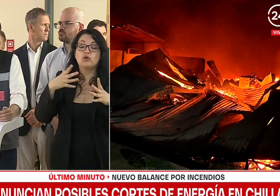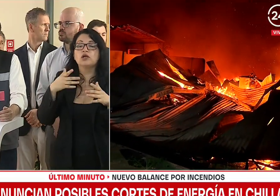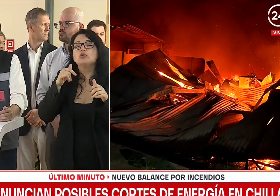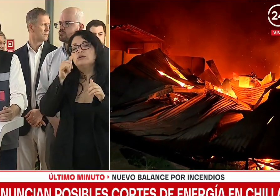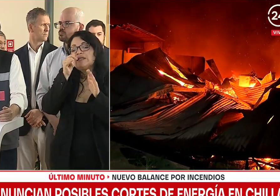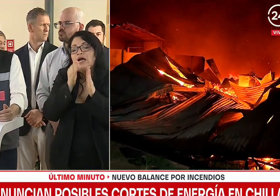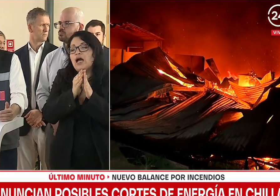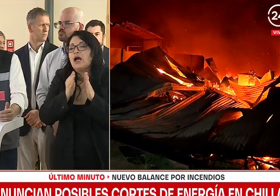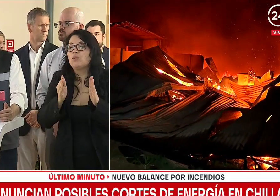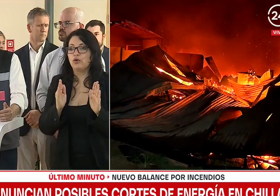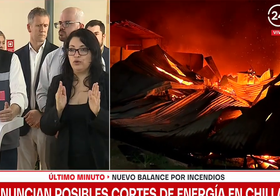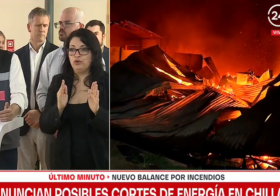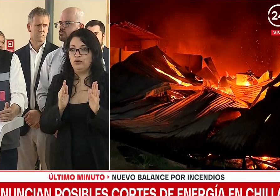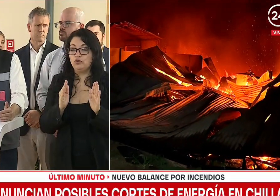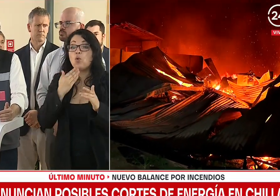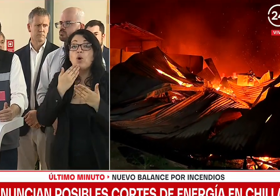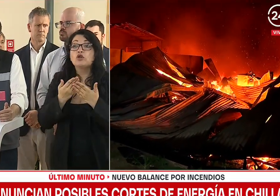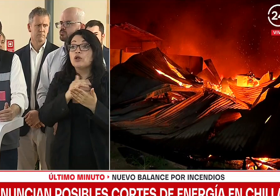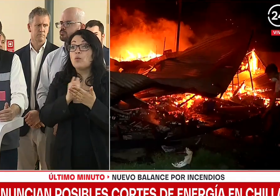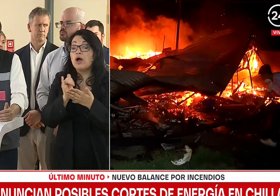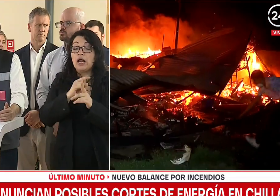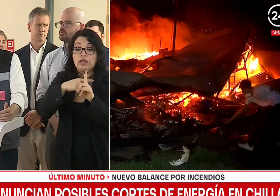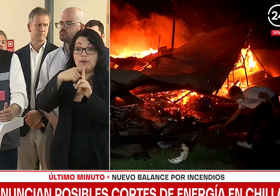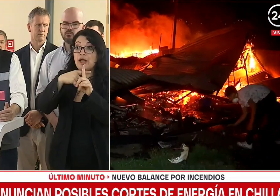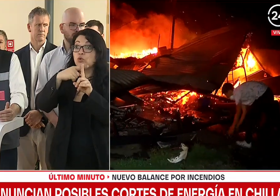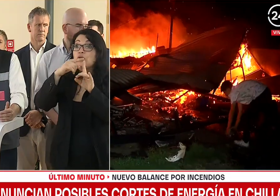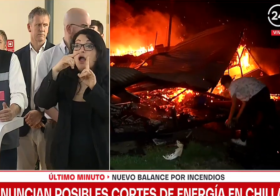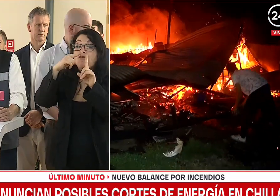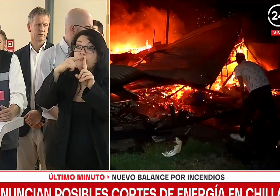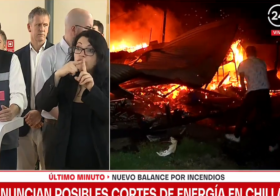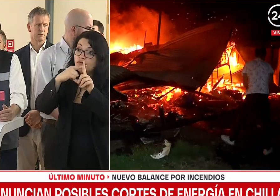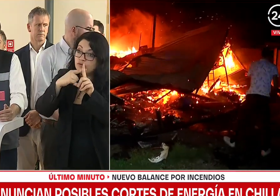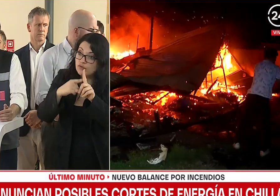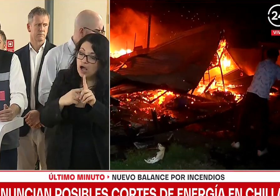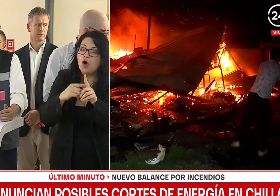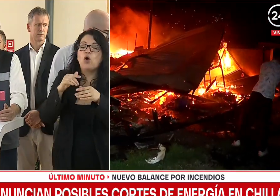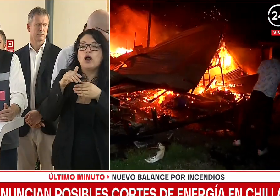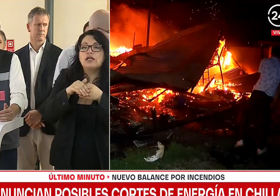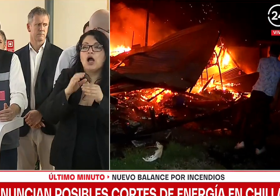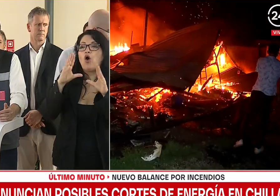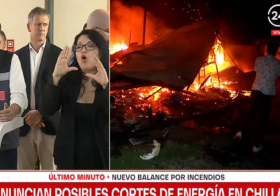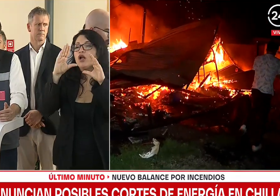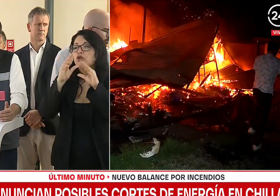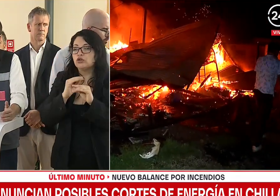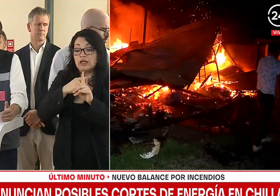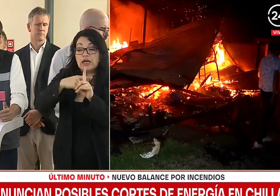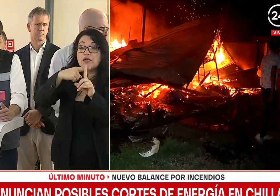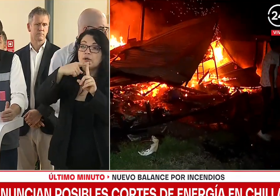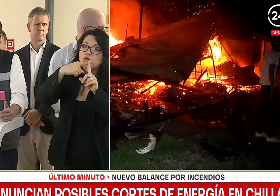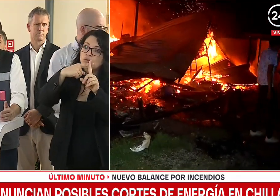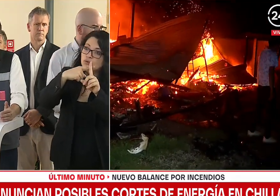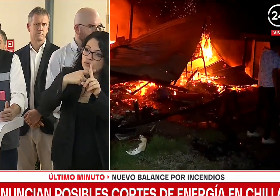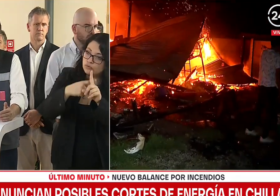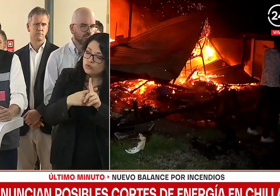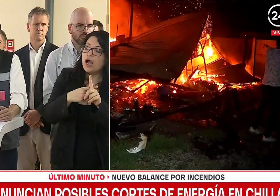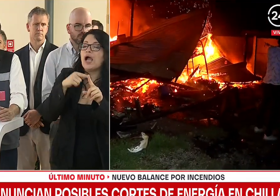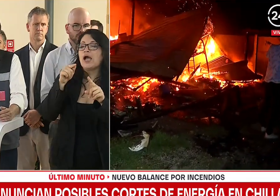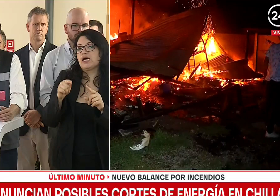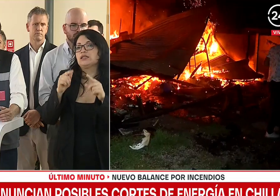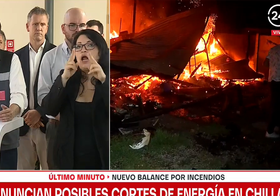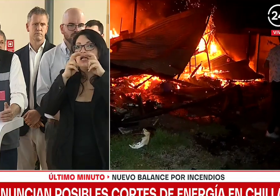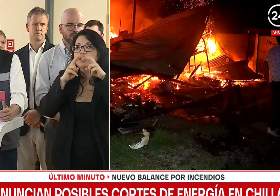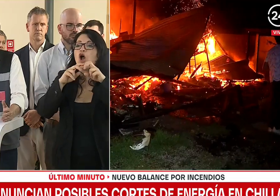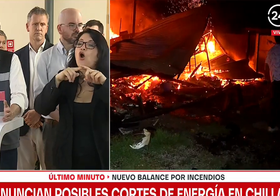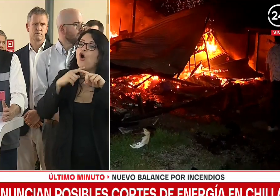mientras las temperaturas amainan y durante la tarde y noche, cuando la temperatura empiece a disminuir, esos consumos